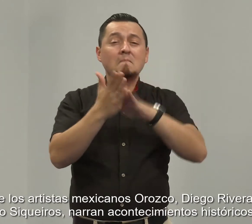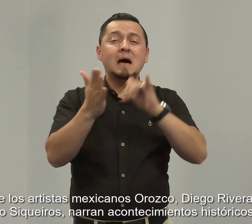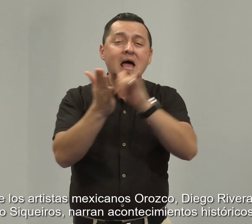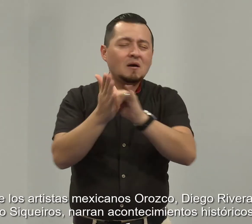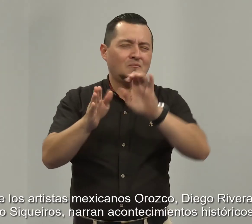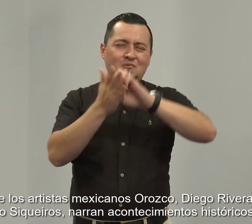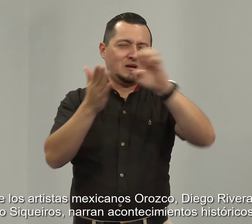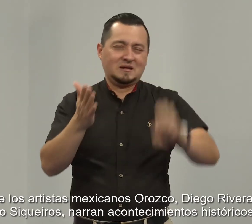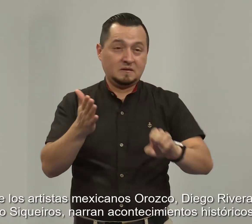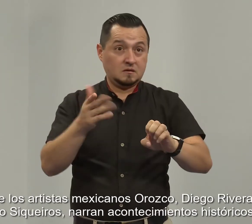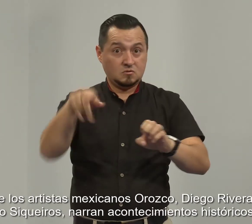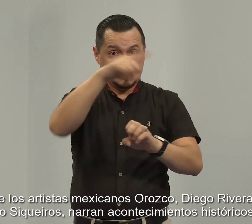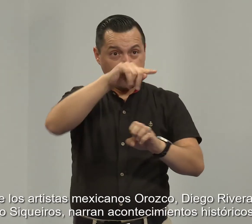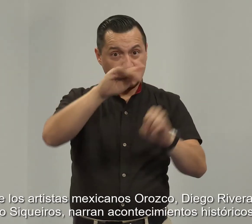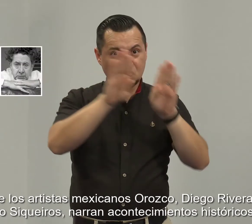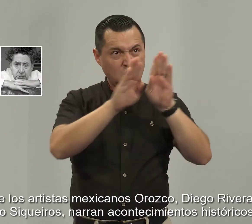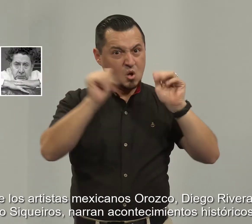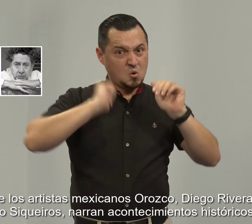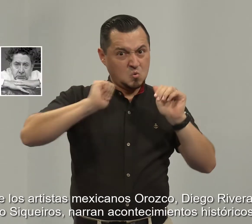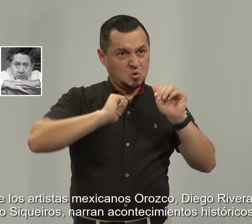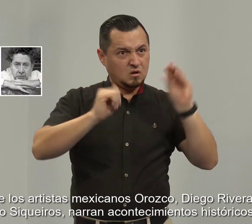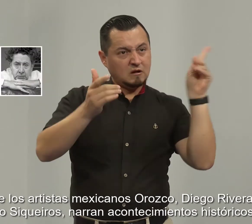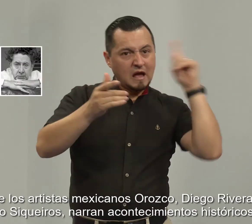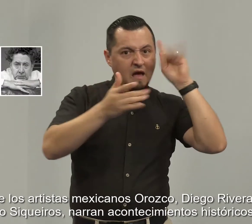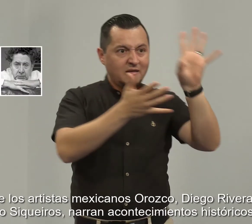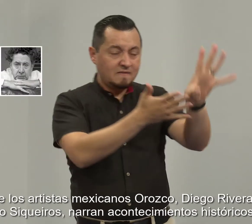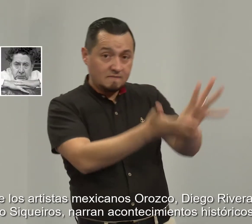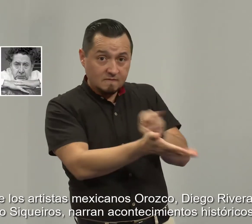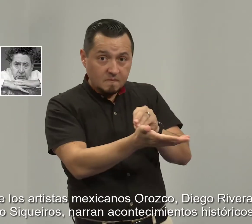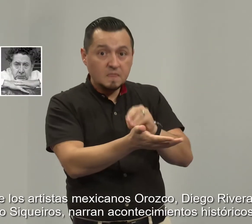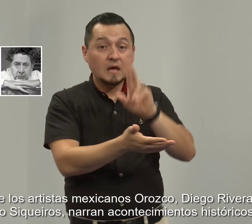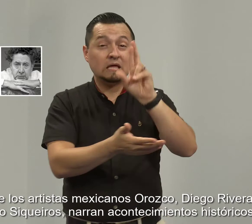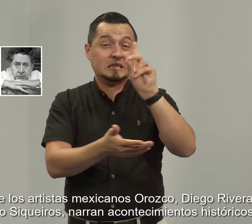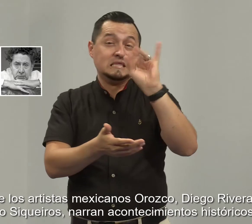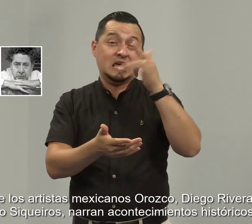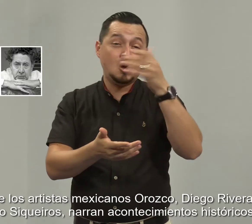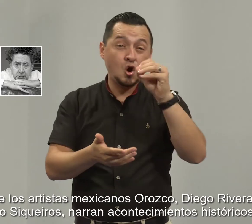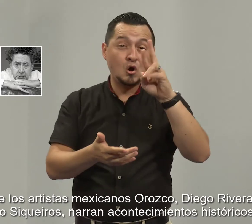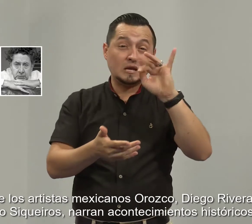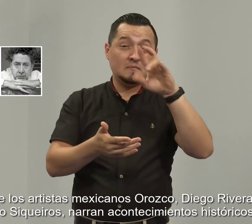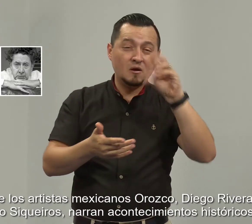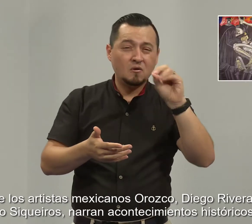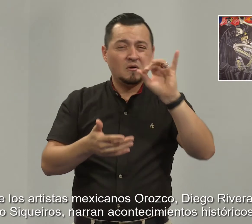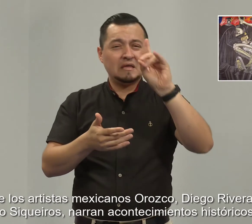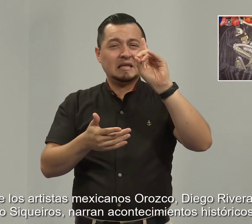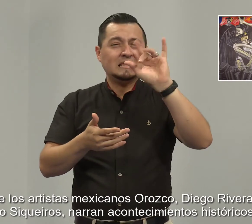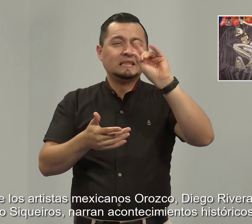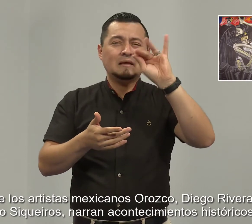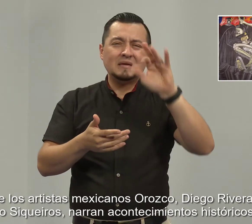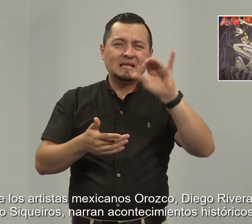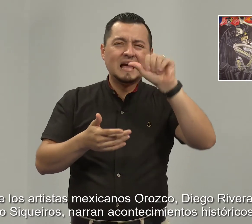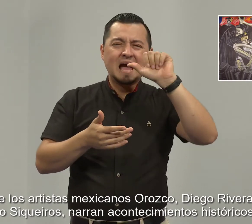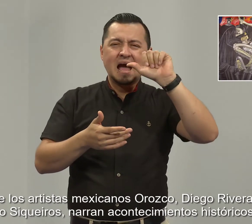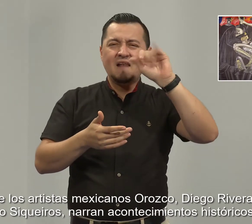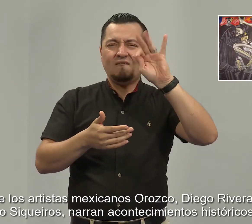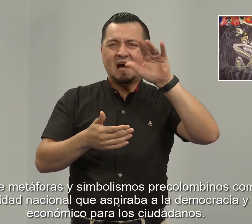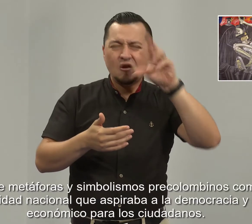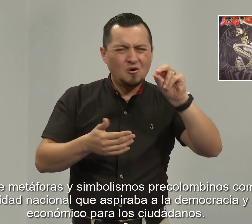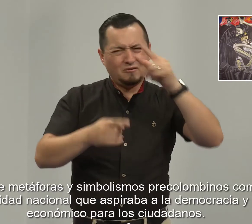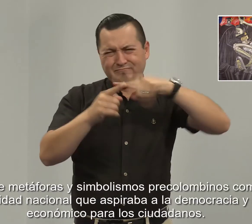Las obras de los artistas mexicanos Orozco, Diego Rivera y David Alfaro Siqueiros, narran acontecimientos históricos por